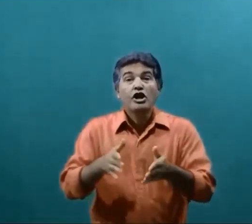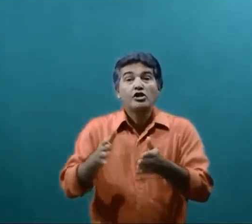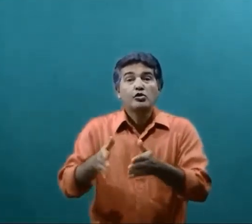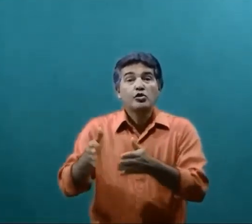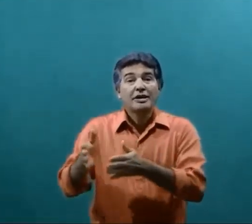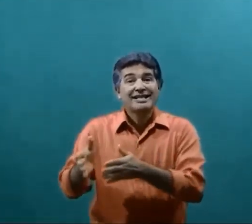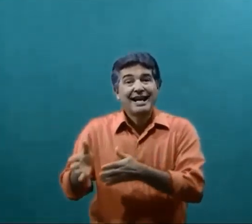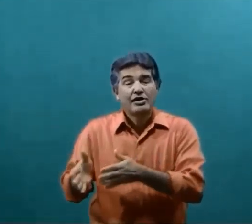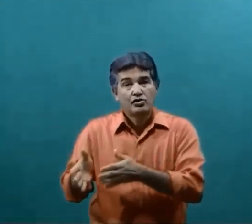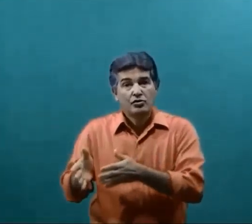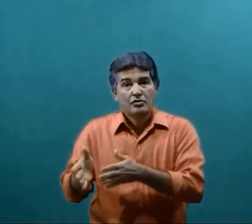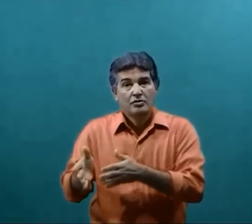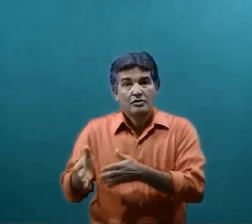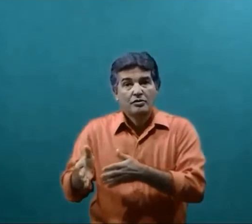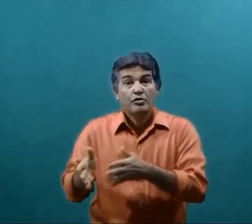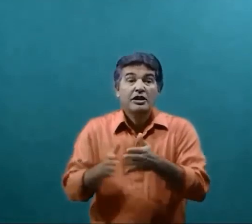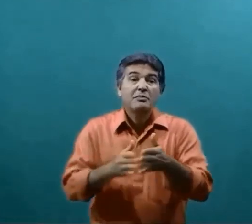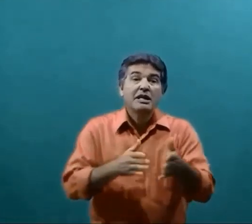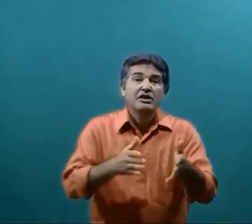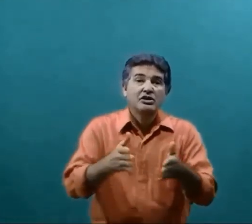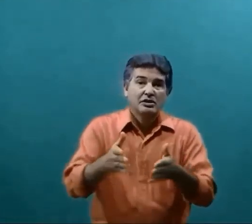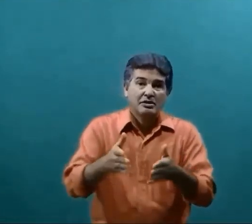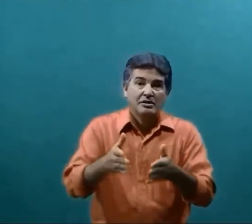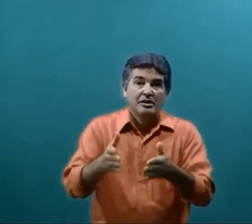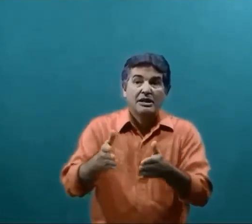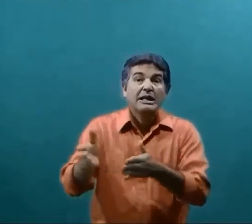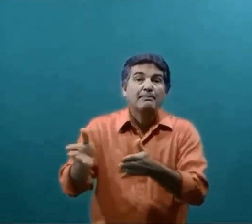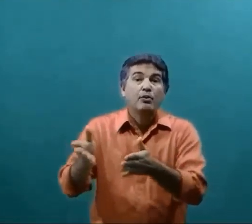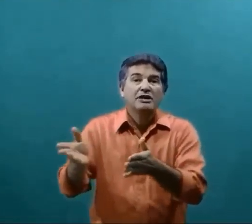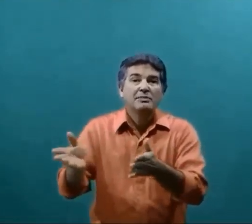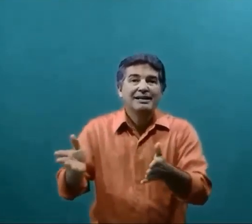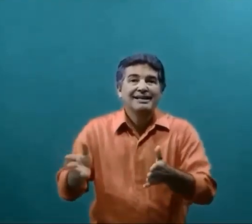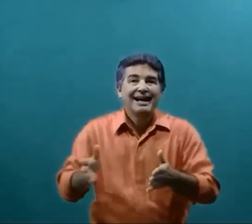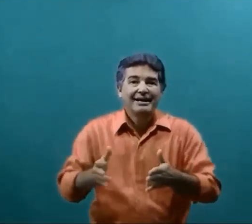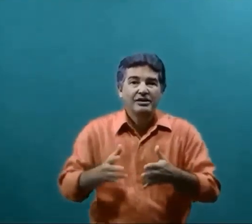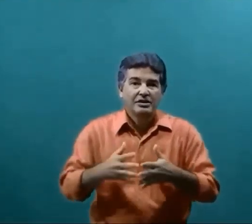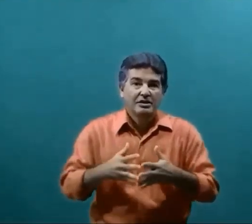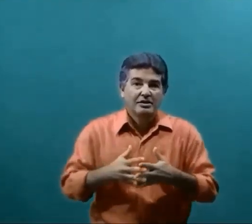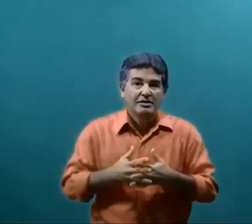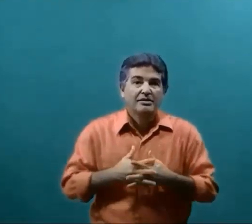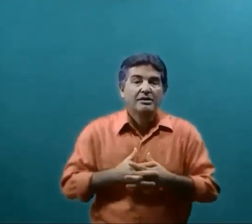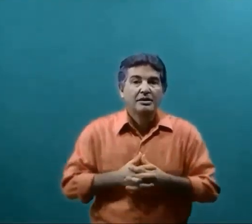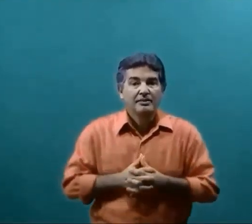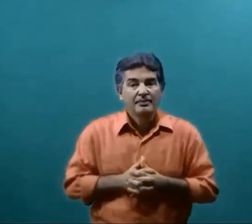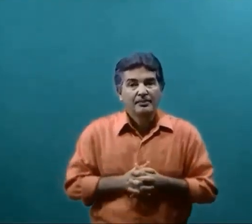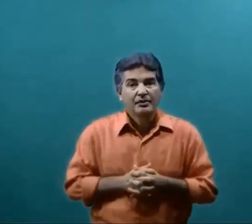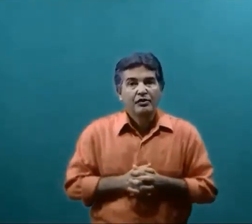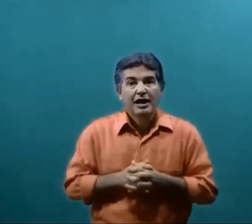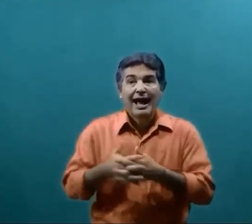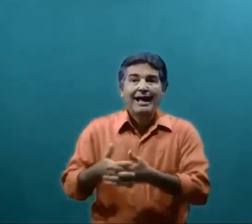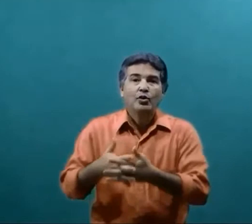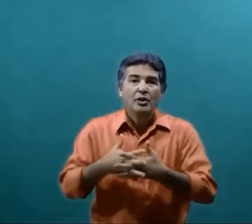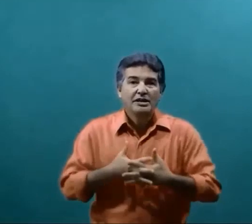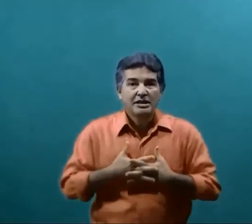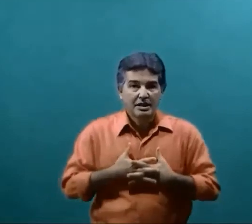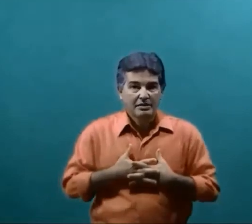riscos Do excesso Os limites E possibilidades De virar Adoecer